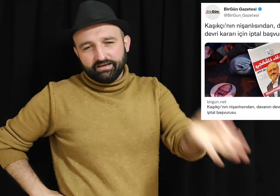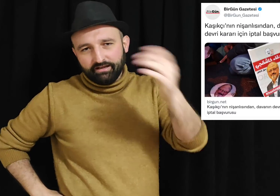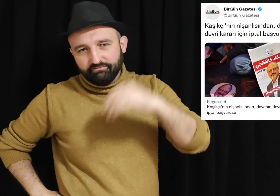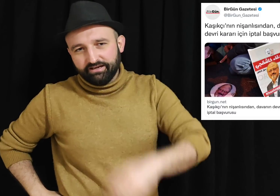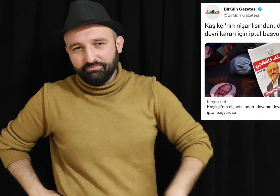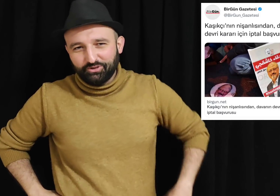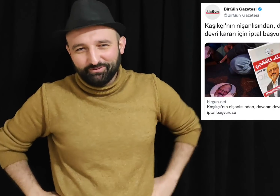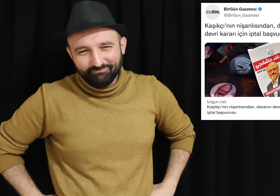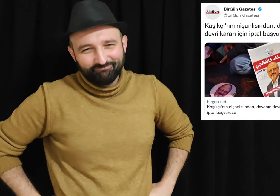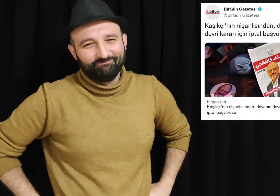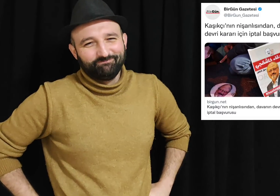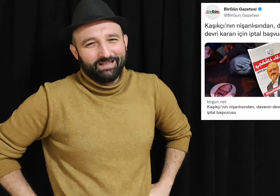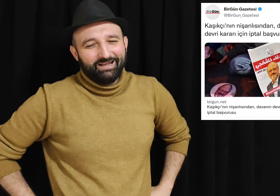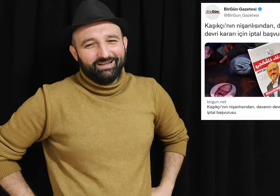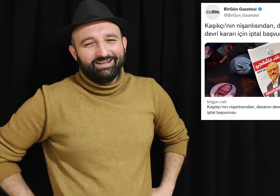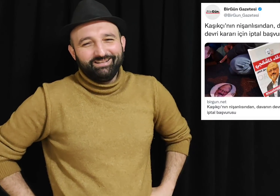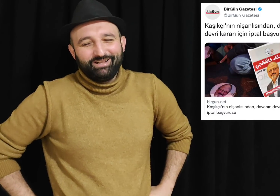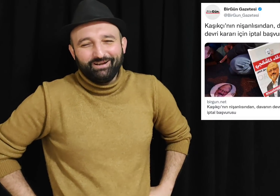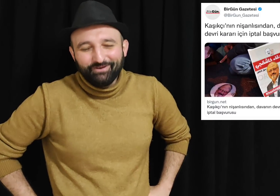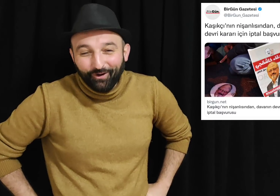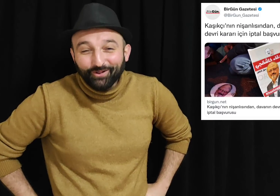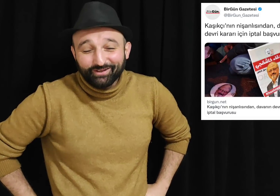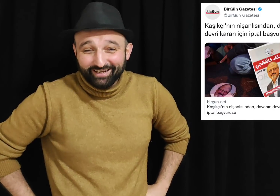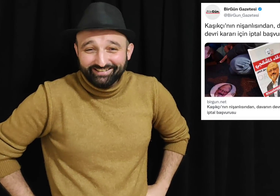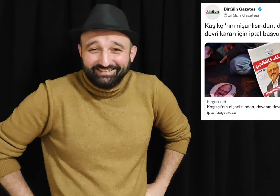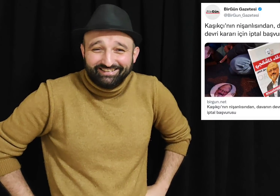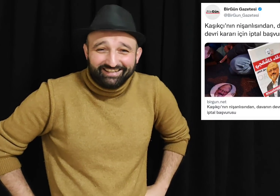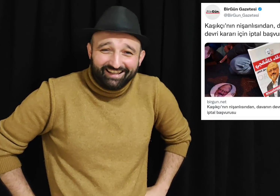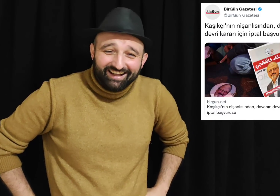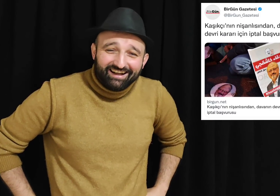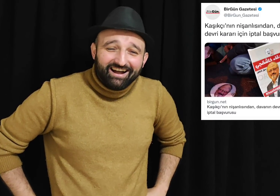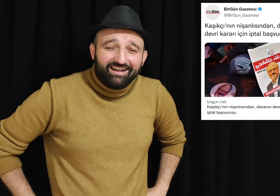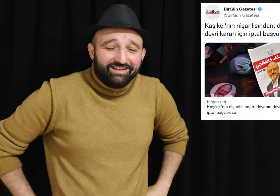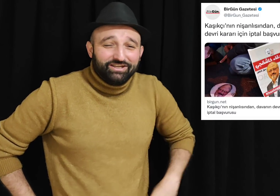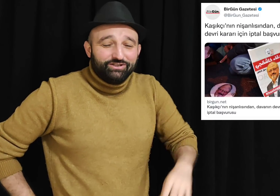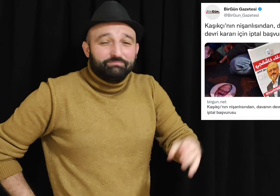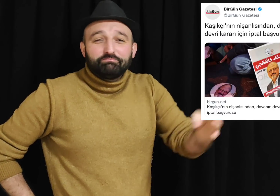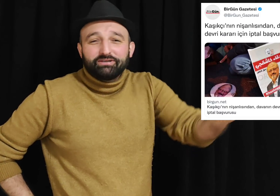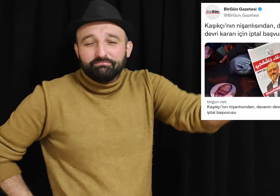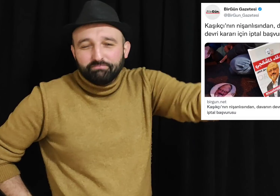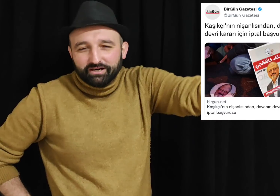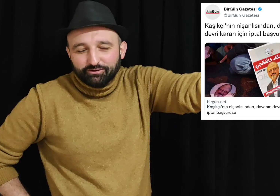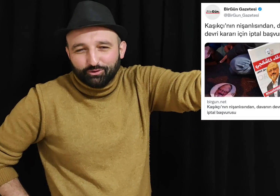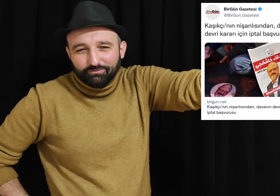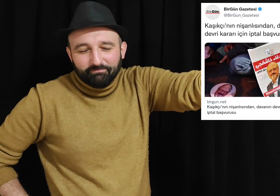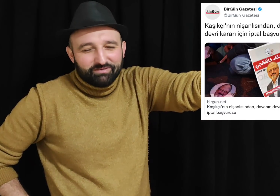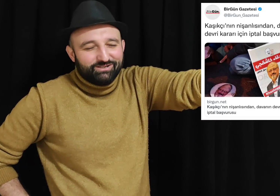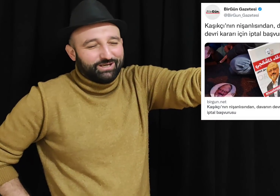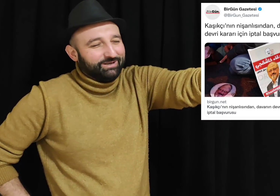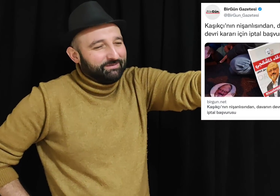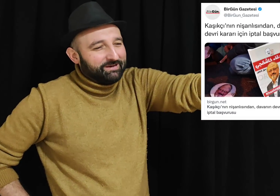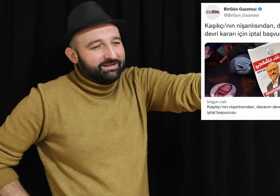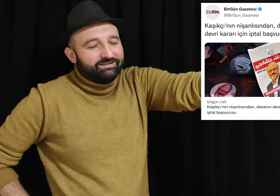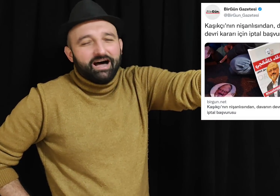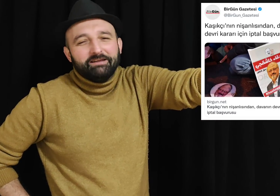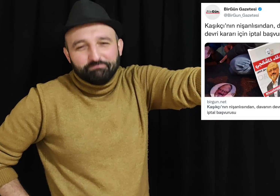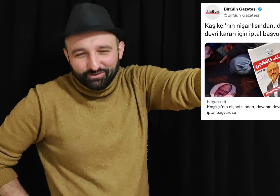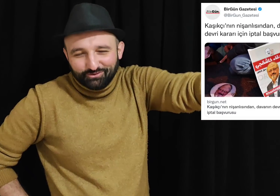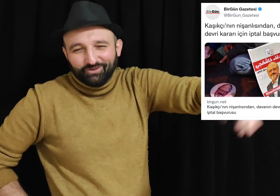'a verilmiş. Ne oldu reis? İkinci Brunson, Brunson, Rahip Brunson,